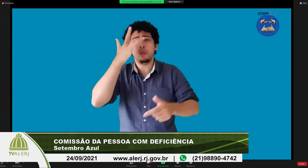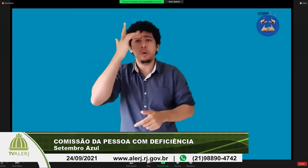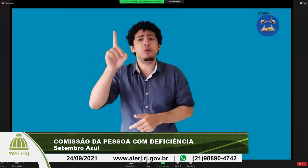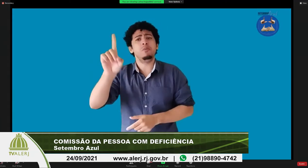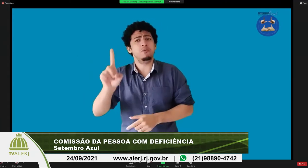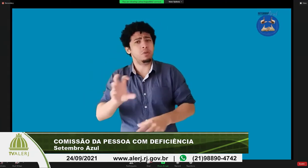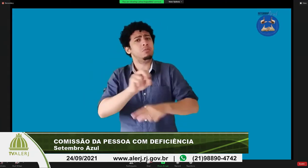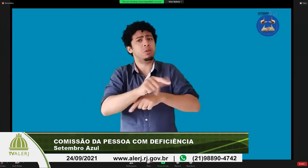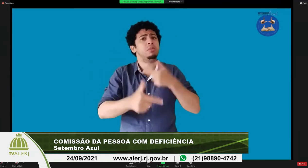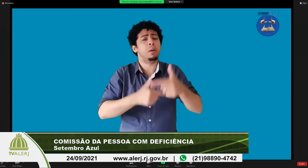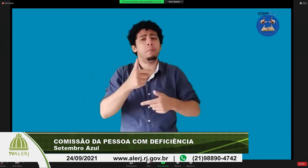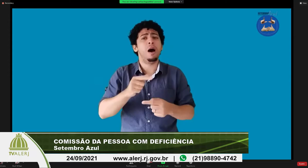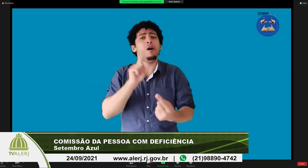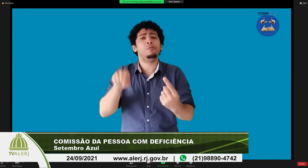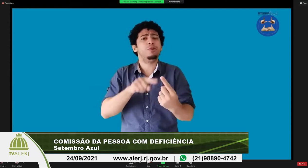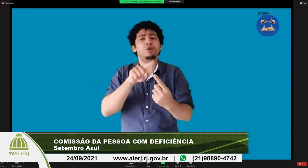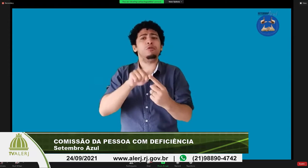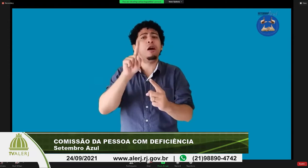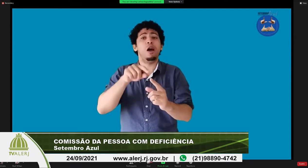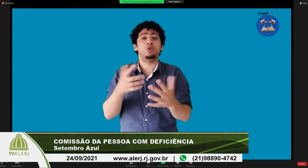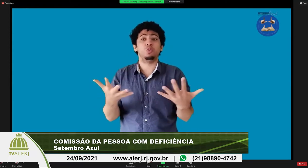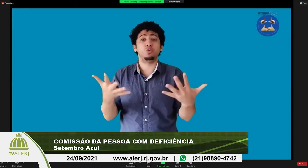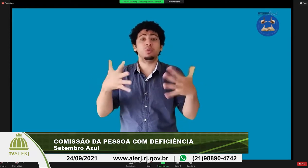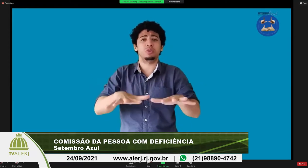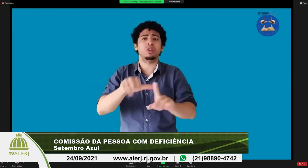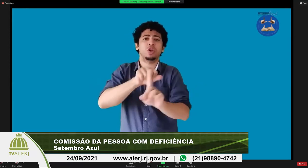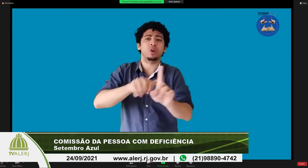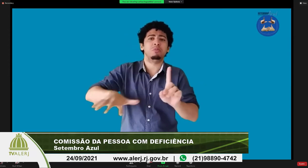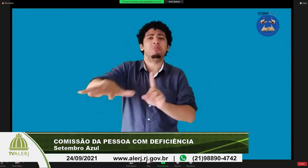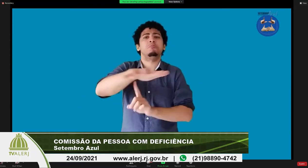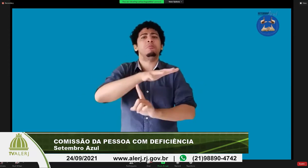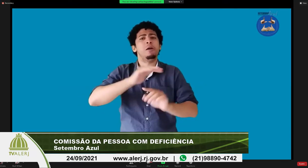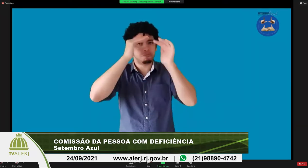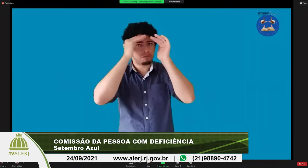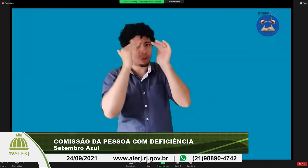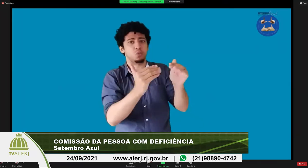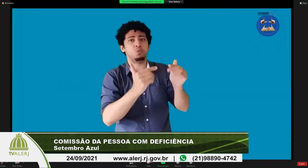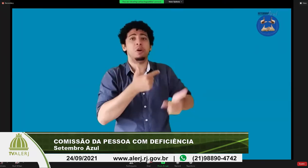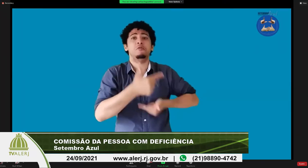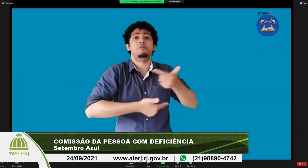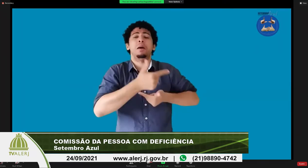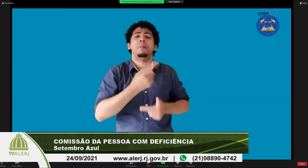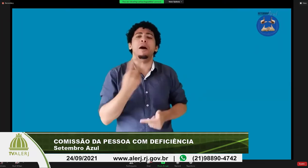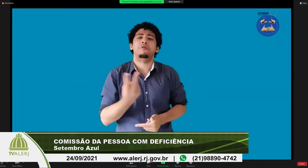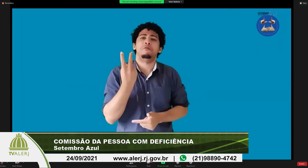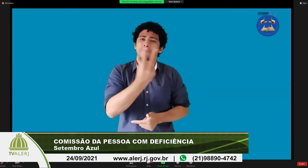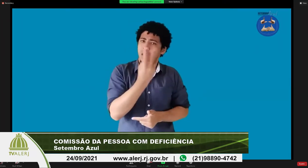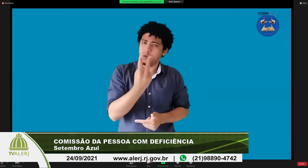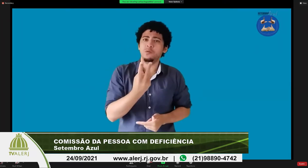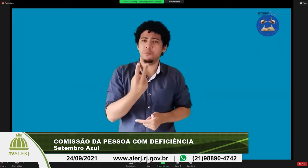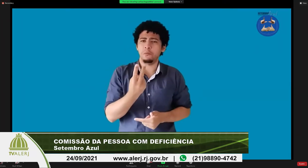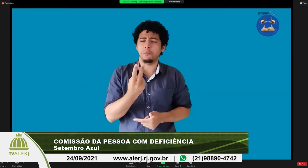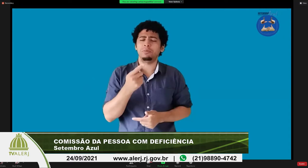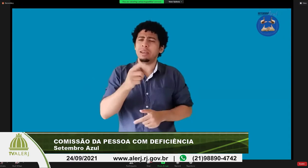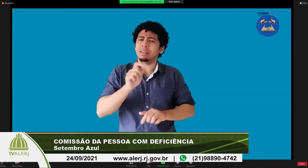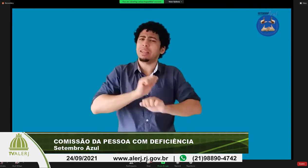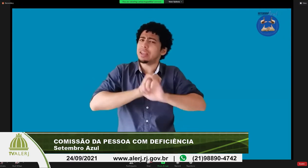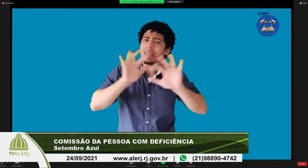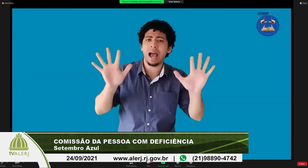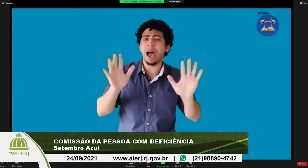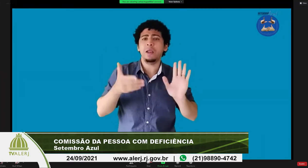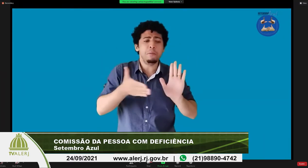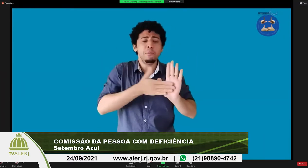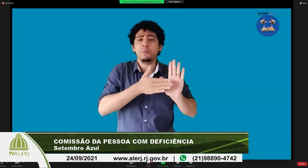ambiente podendo em si ter um modelo para que outras pessoas com deficiência possam participar e implementar a inclusão social de